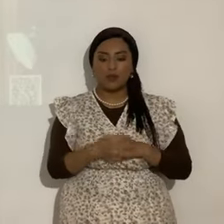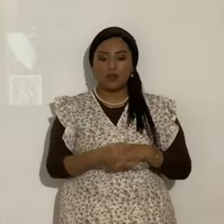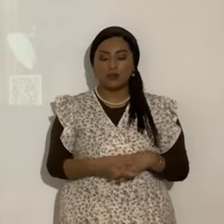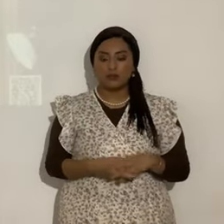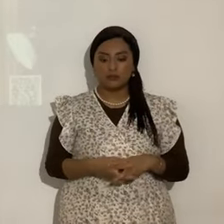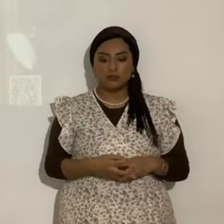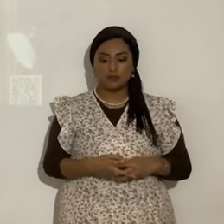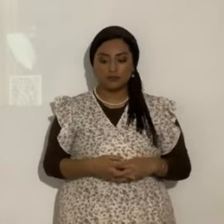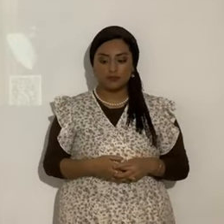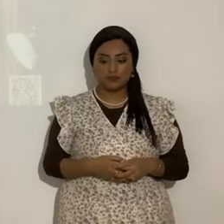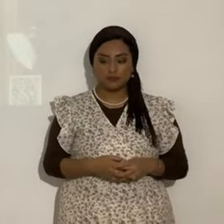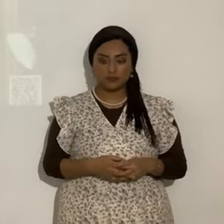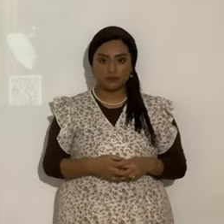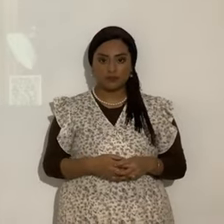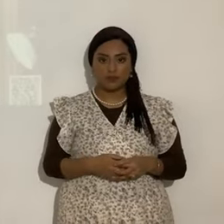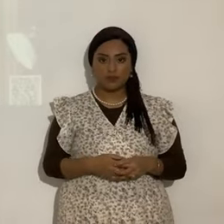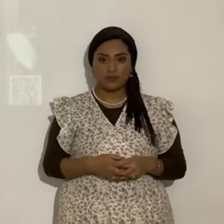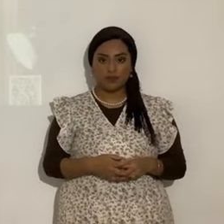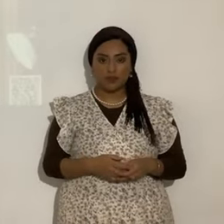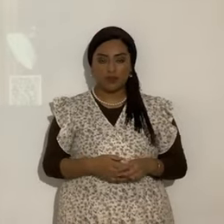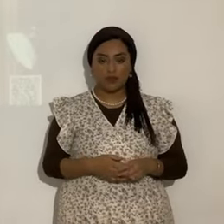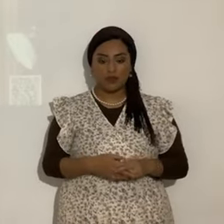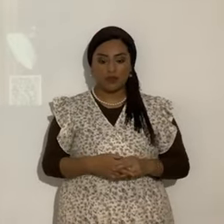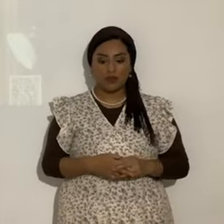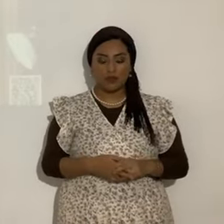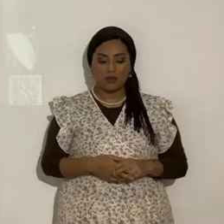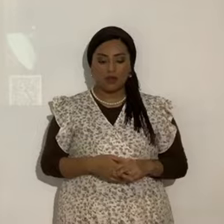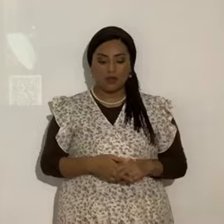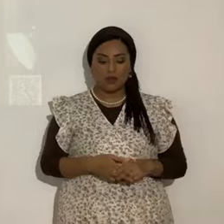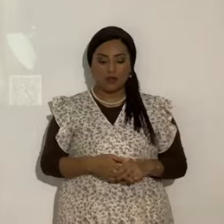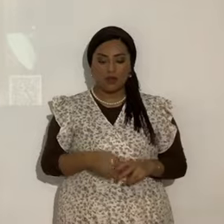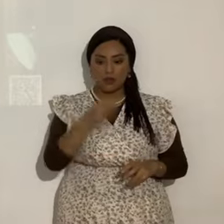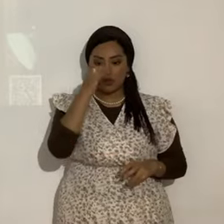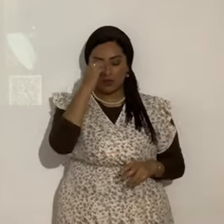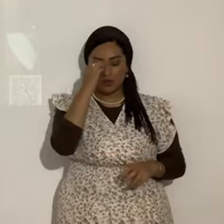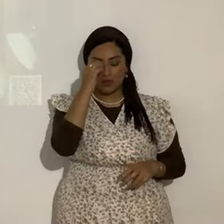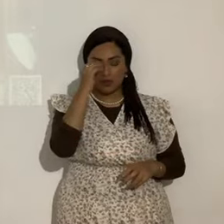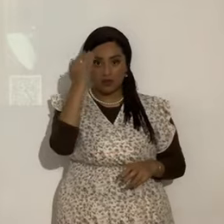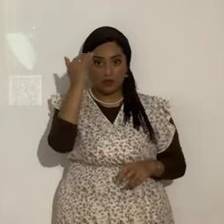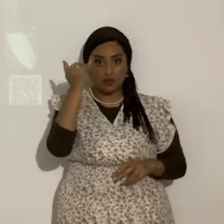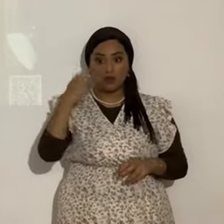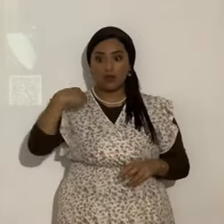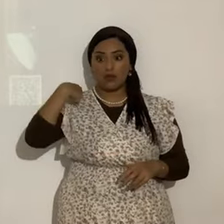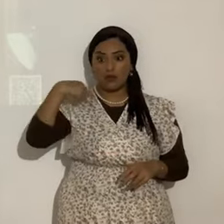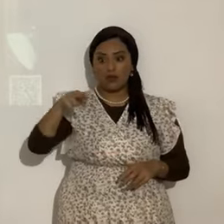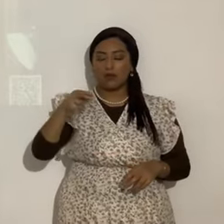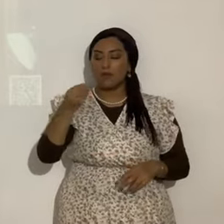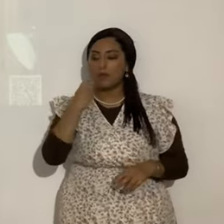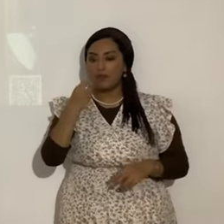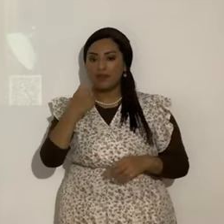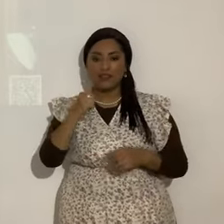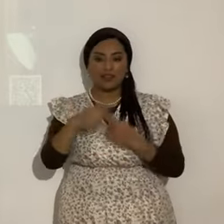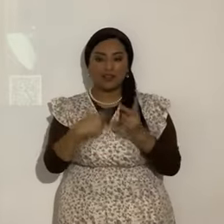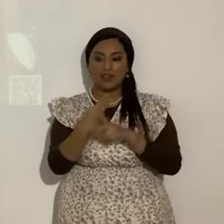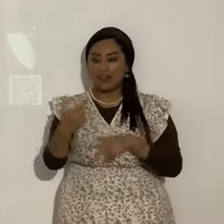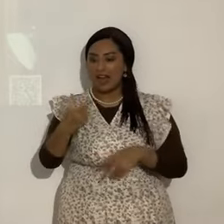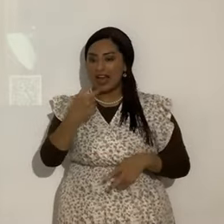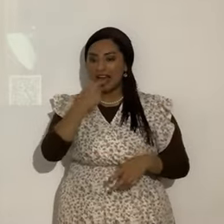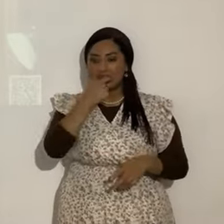parábola. Pero muchos lo han tomado literal. Por eso en las religiones les dan de comer una hostia. Eso es absurdo eso.